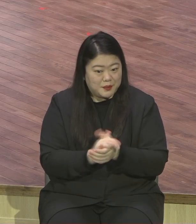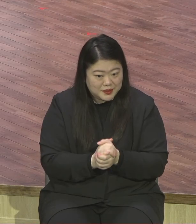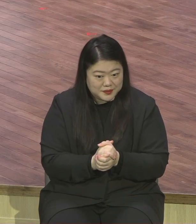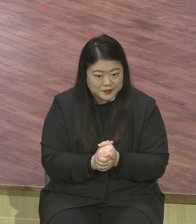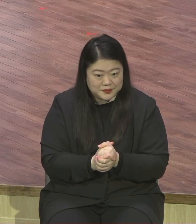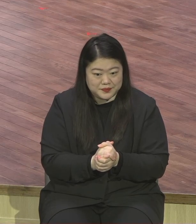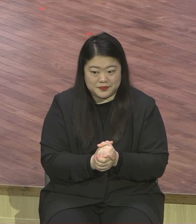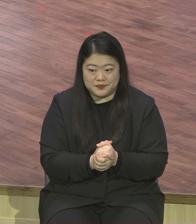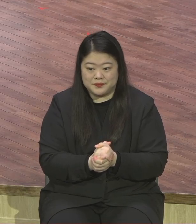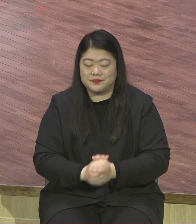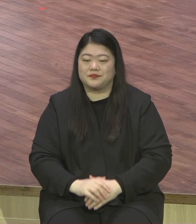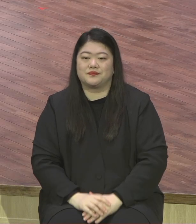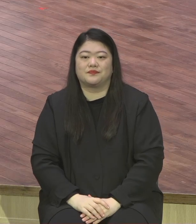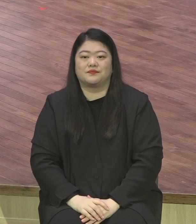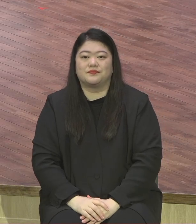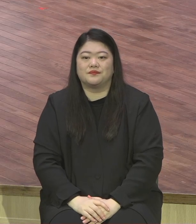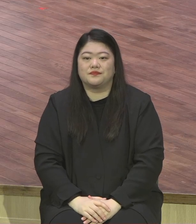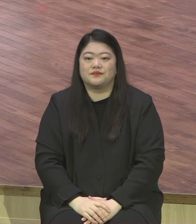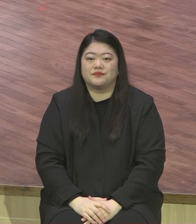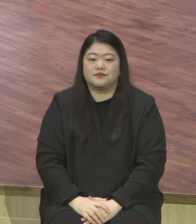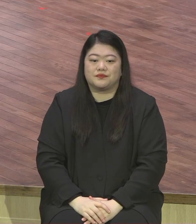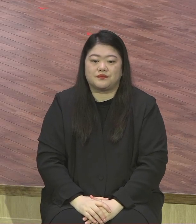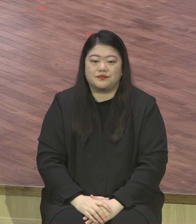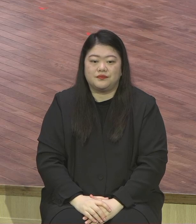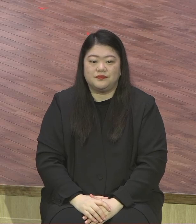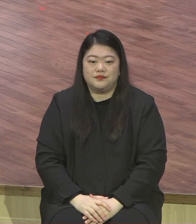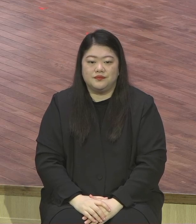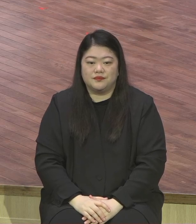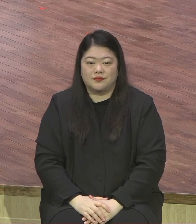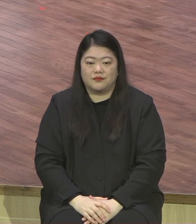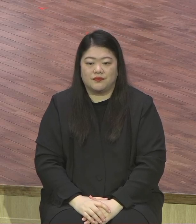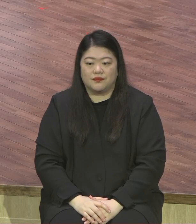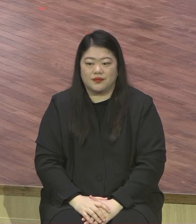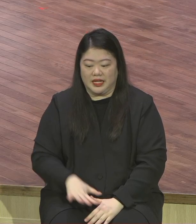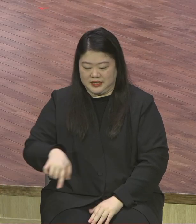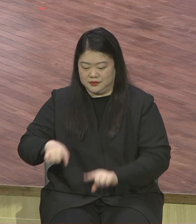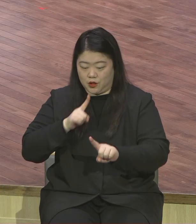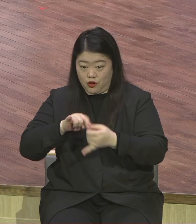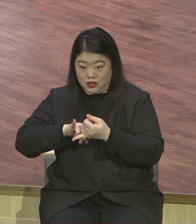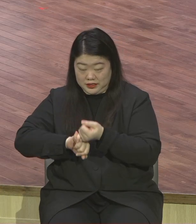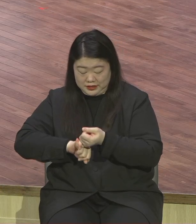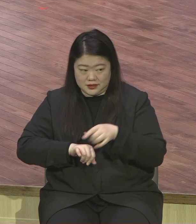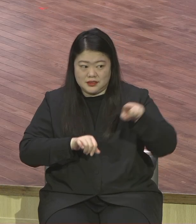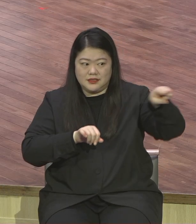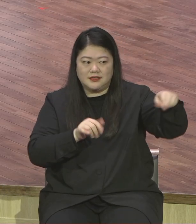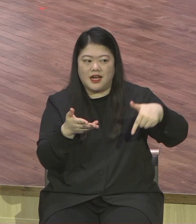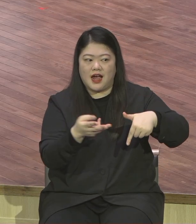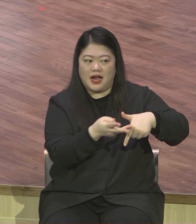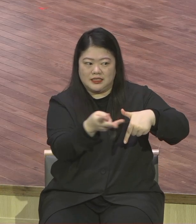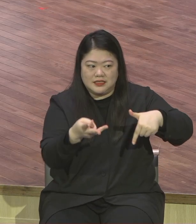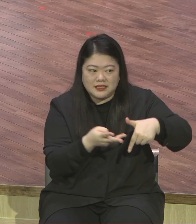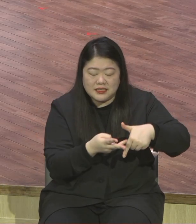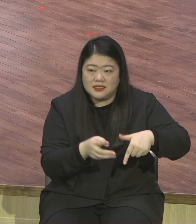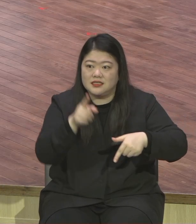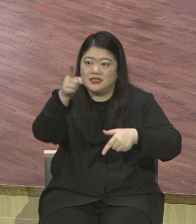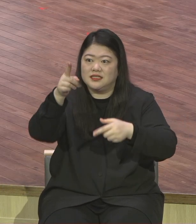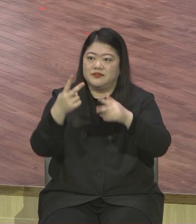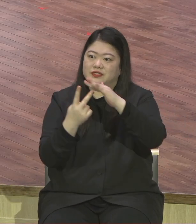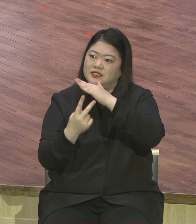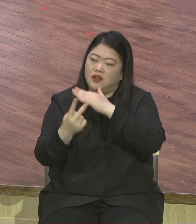우리 온리스 홀, 갈릴리 홀, 또 온라인으로 예배드리는 성도들 아직까지 20%밖에 나올